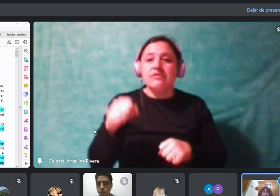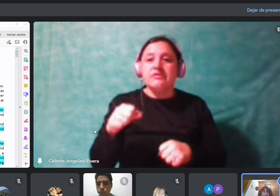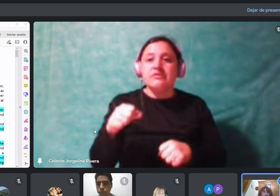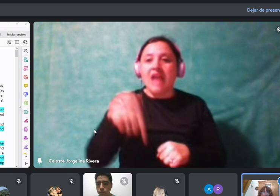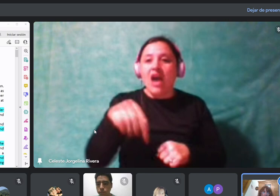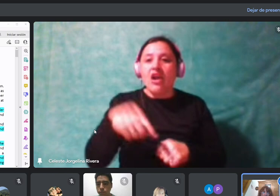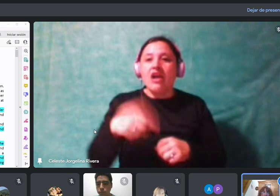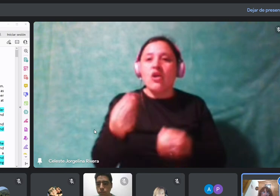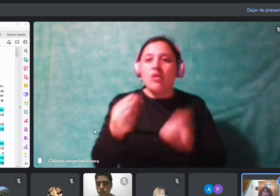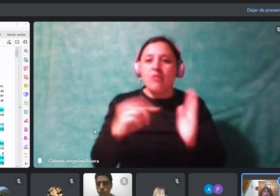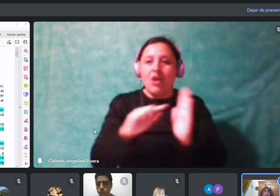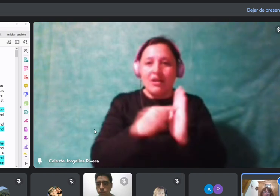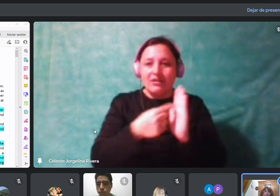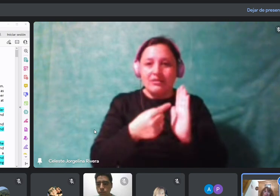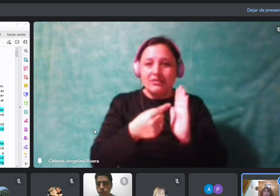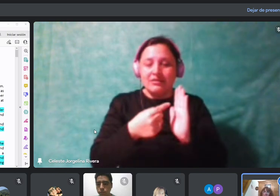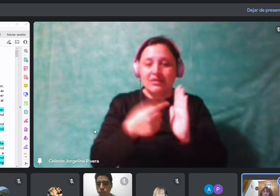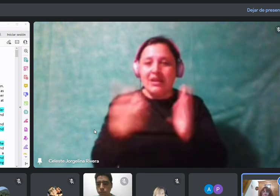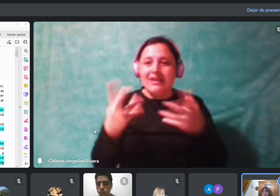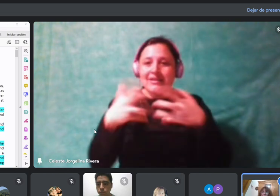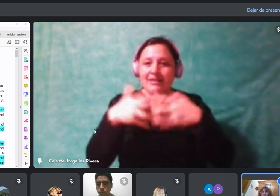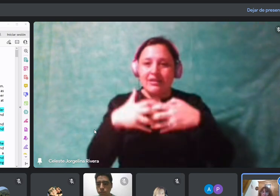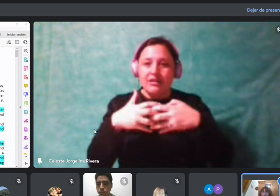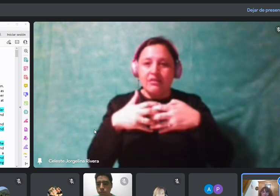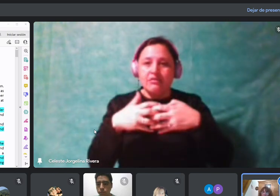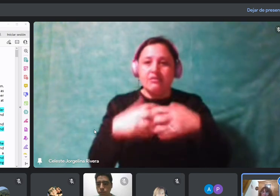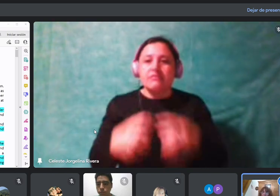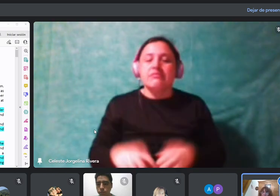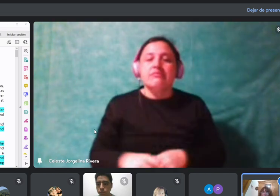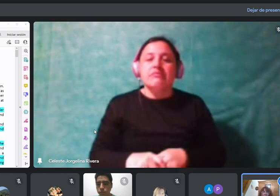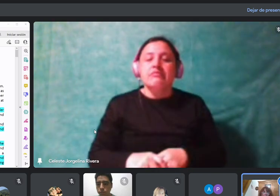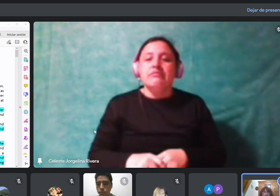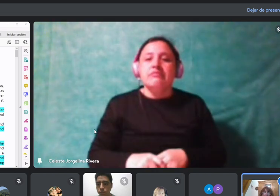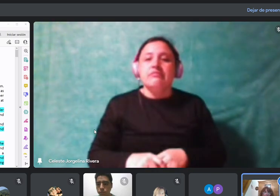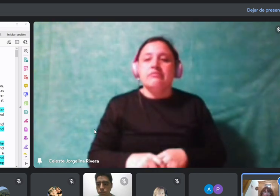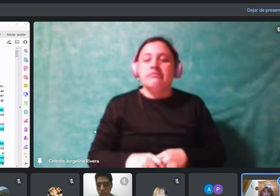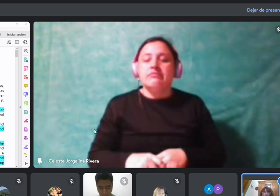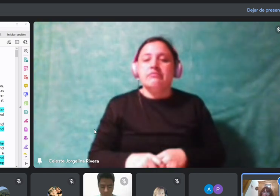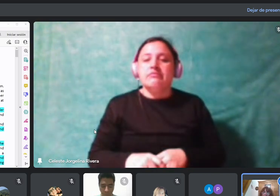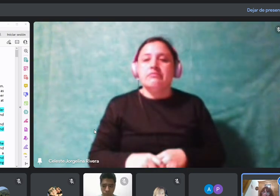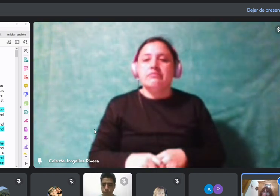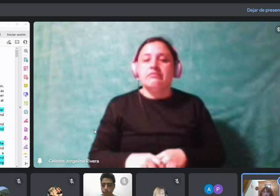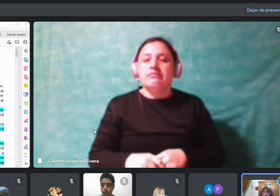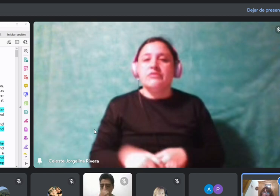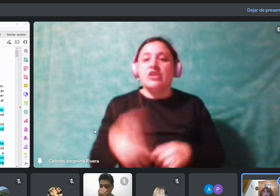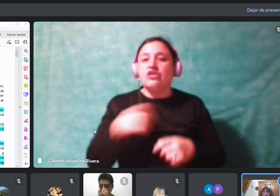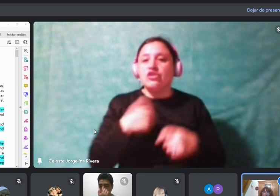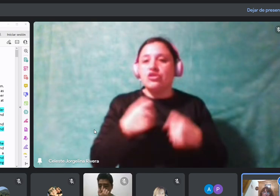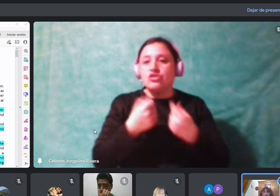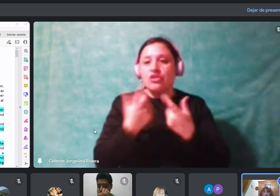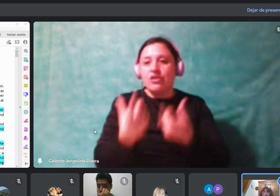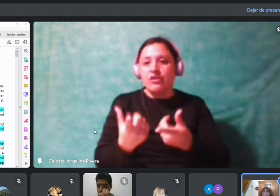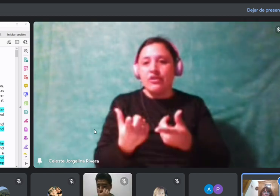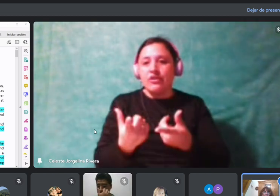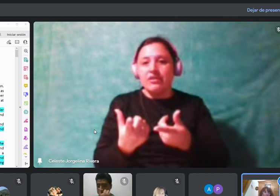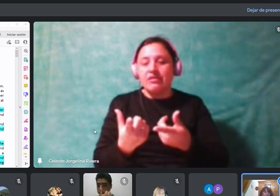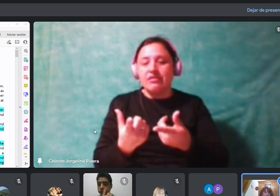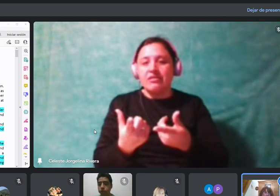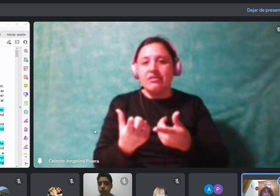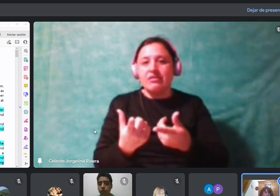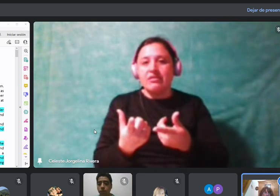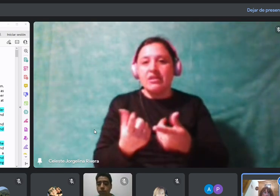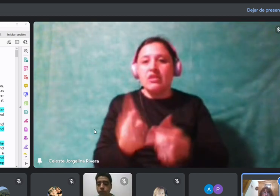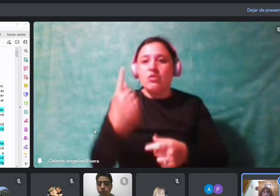integradora. ¿Sí? Habíamos, yo les había dado una, un PDF.